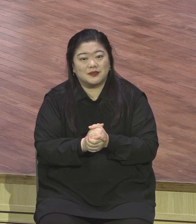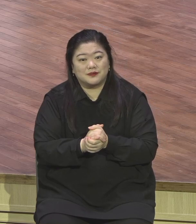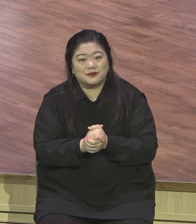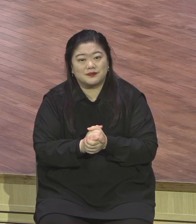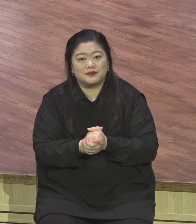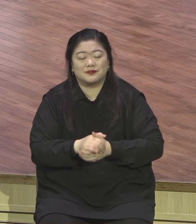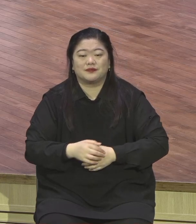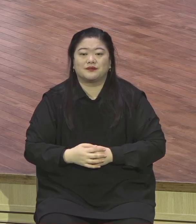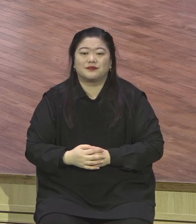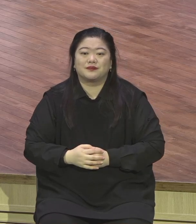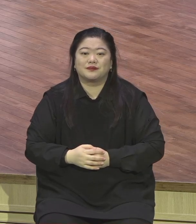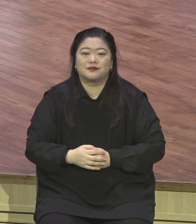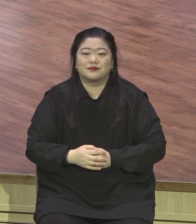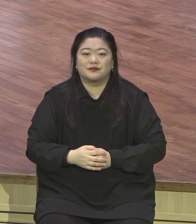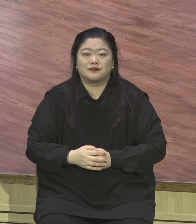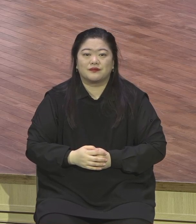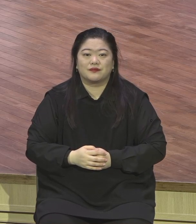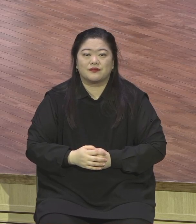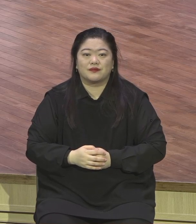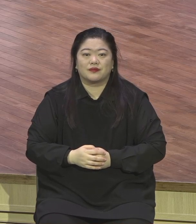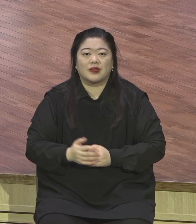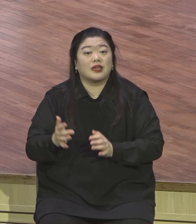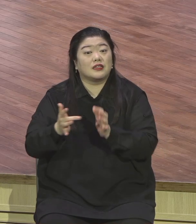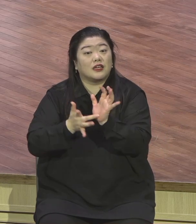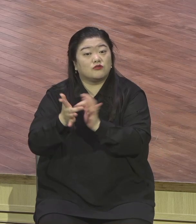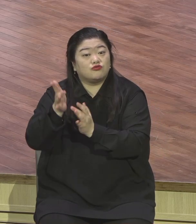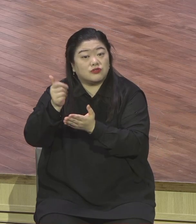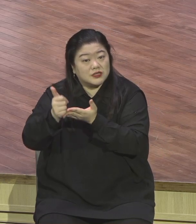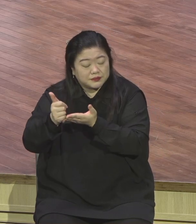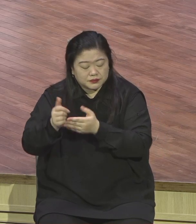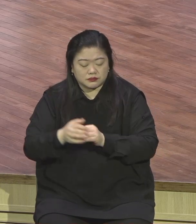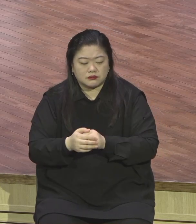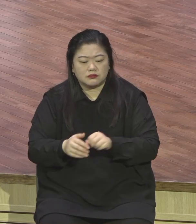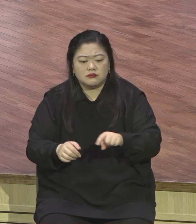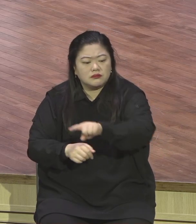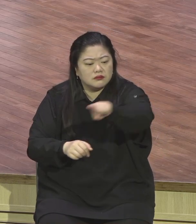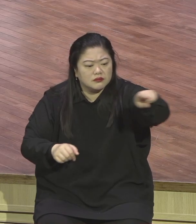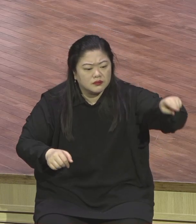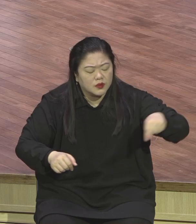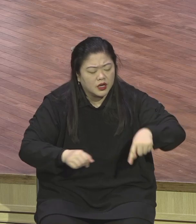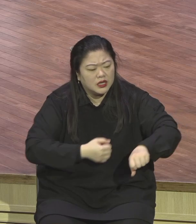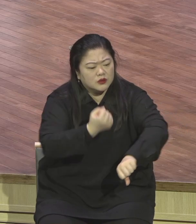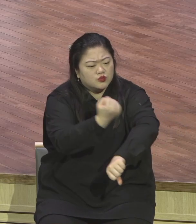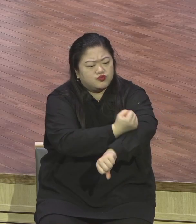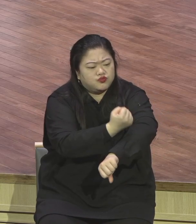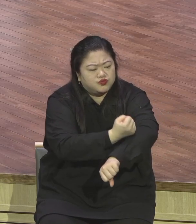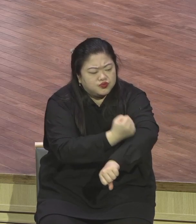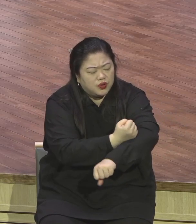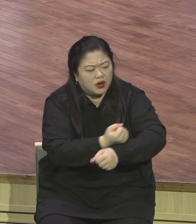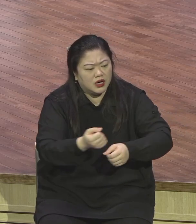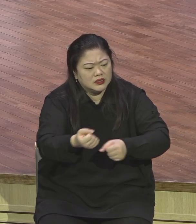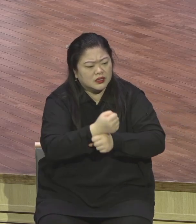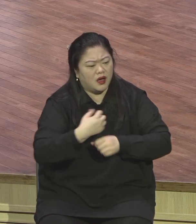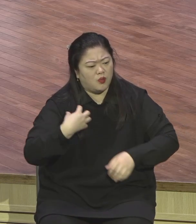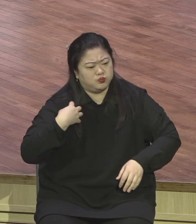예수님께서는 수고하고 무거운 짐진 자들이 예수님께 나오면 이 수고와